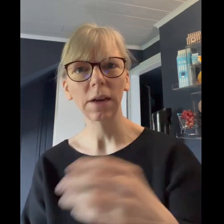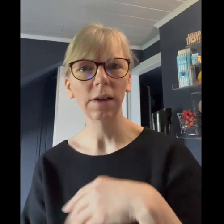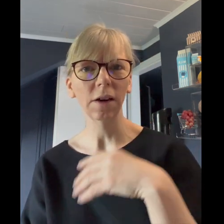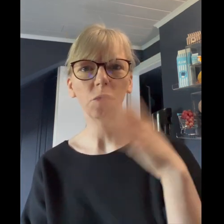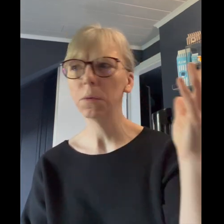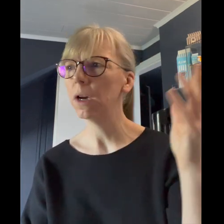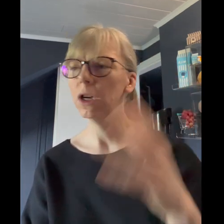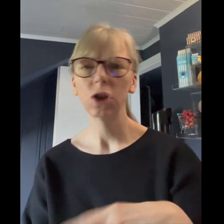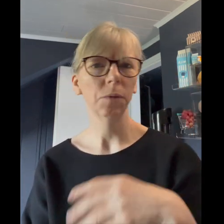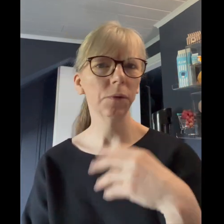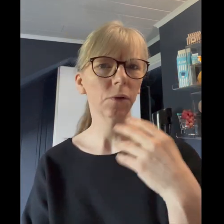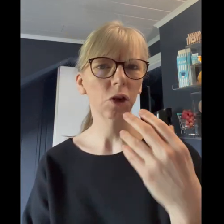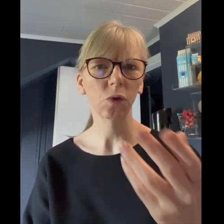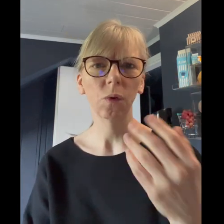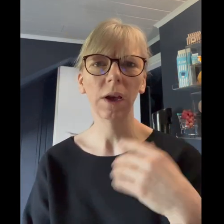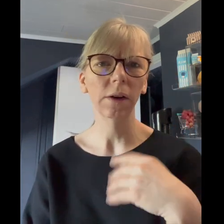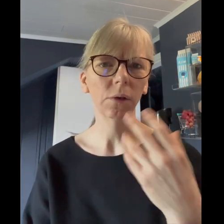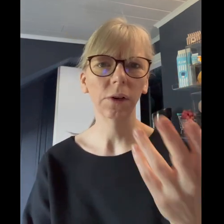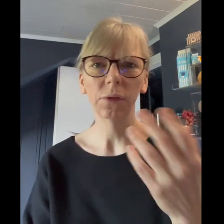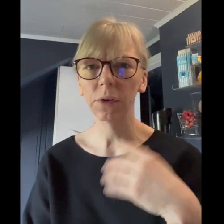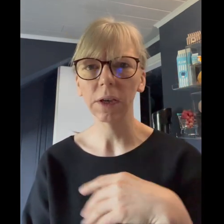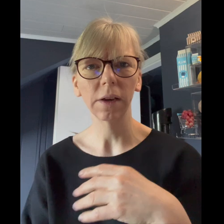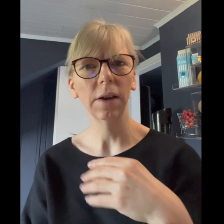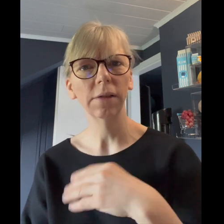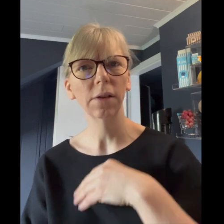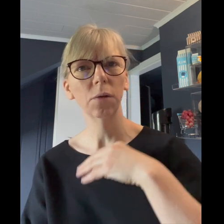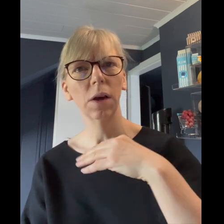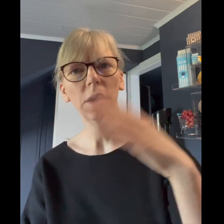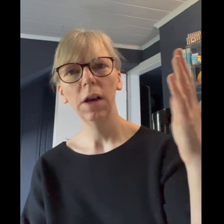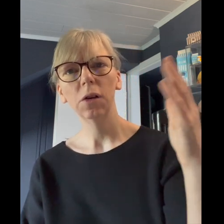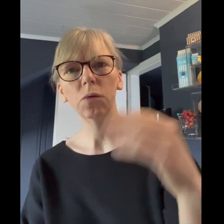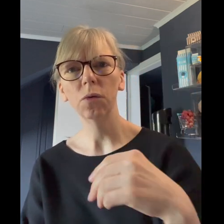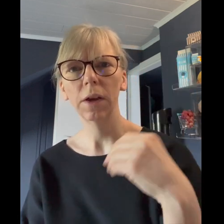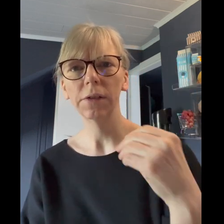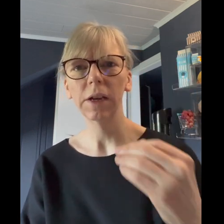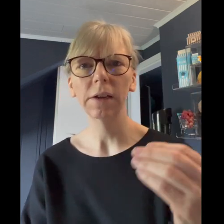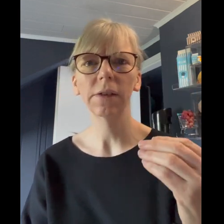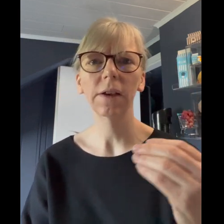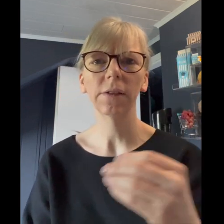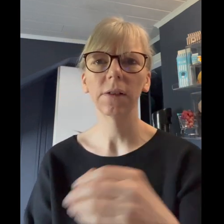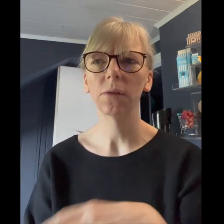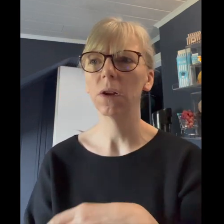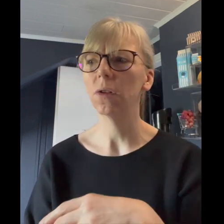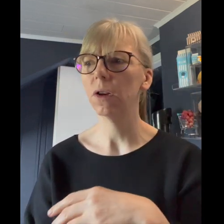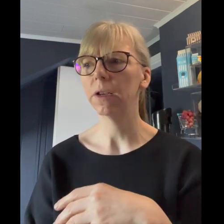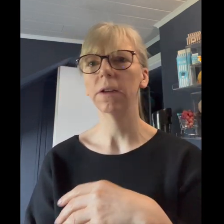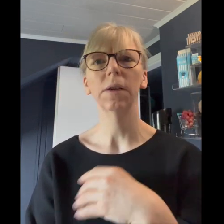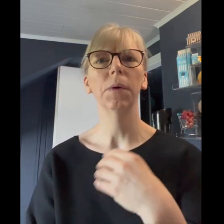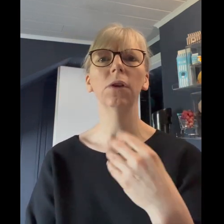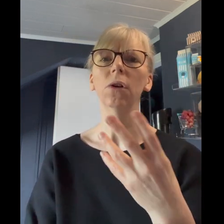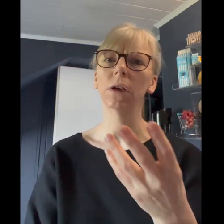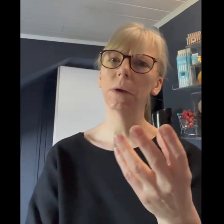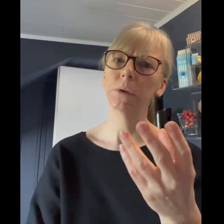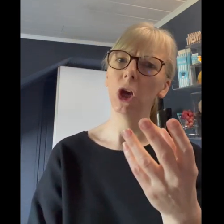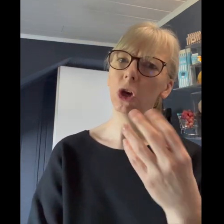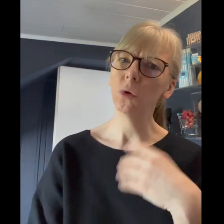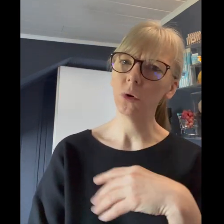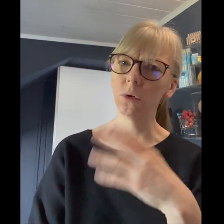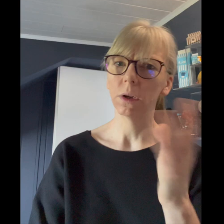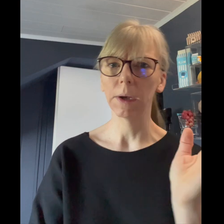den tag über chips oder schokolade oder süßigkeiten esse oder kuchen esse kekse esse oder neulich hatte ich jemand ja da gab es kuchen und da gab